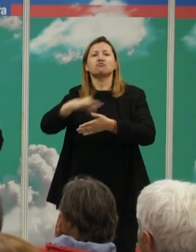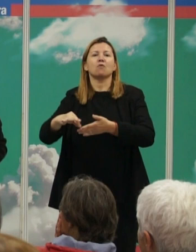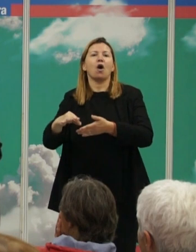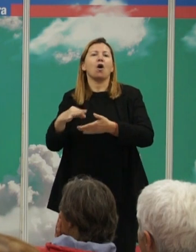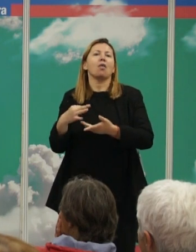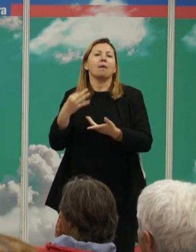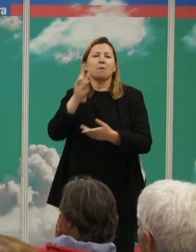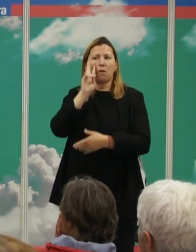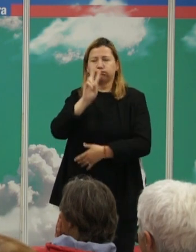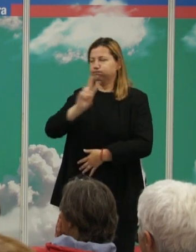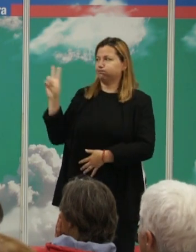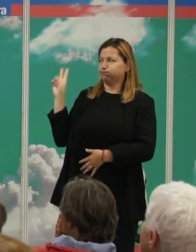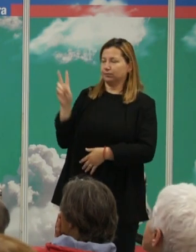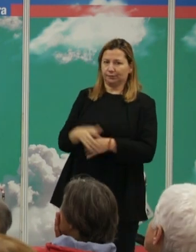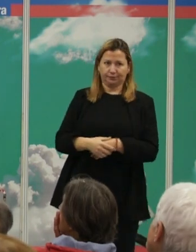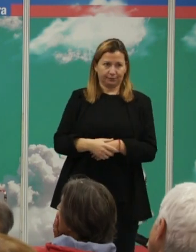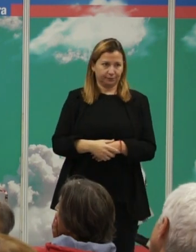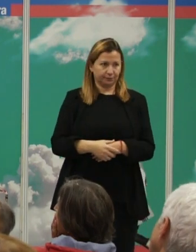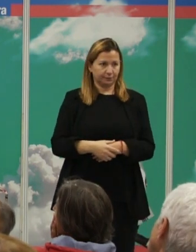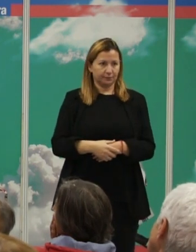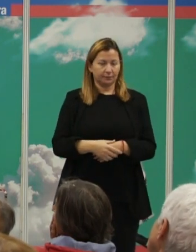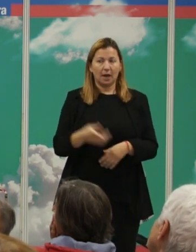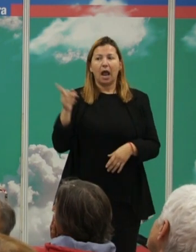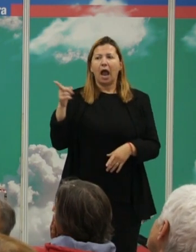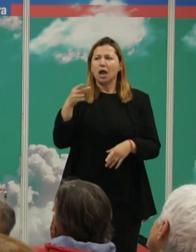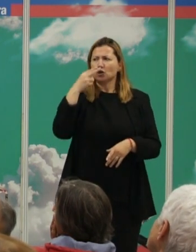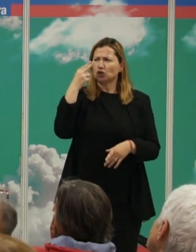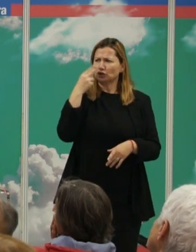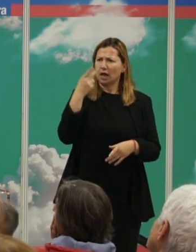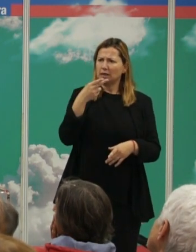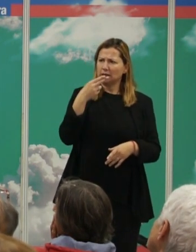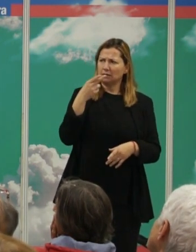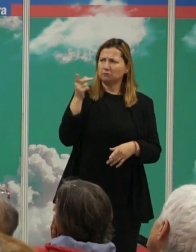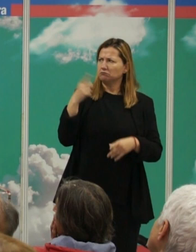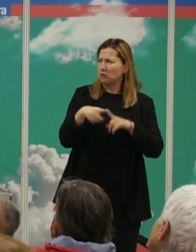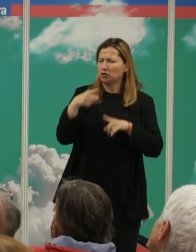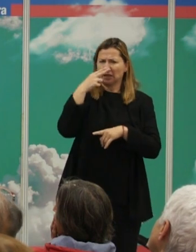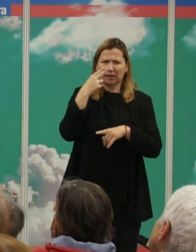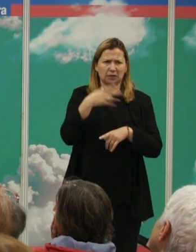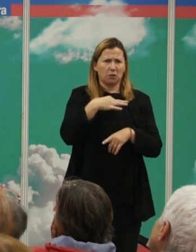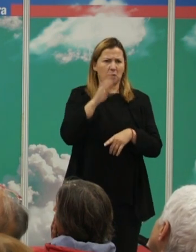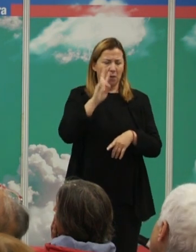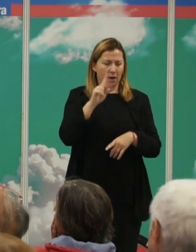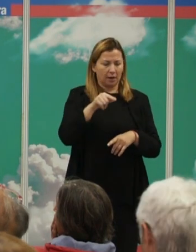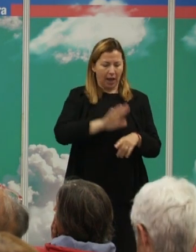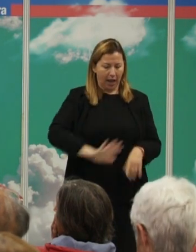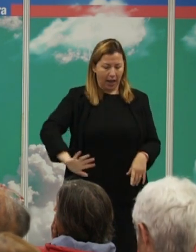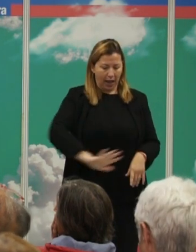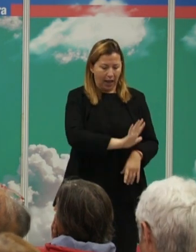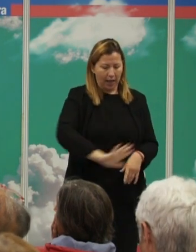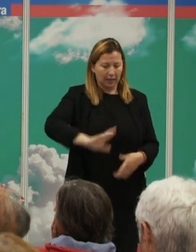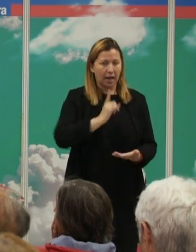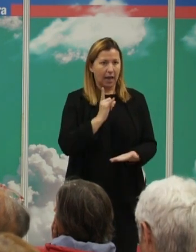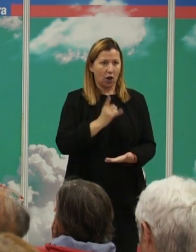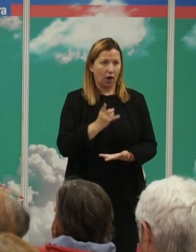reconstruir el pasado bueno aquí podemos ver algunas cosillas también interesantes ¿no? por ejemplo los carnívoros están aquí y hombre claro los